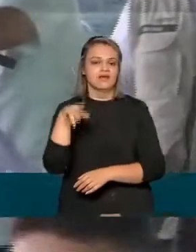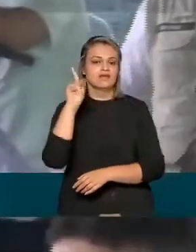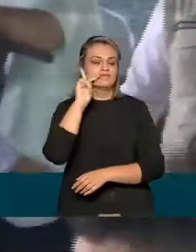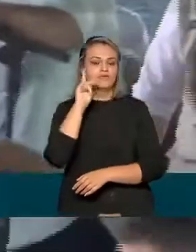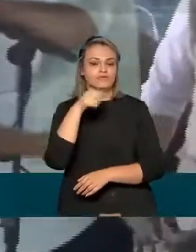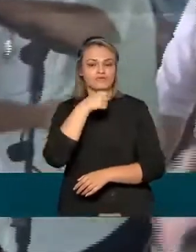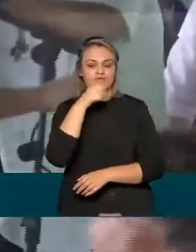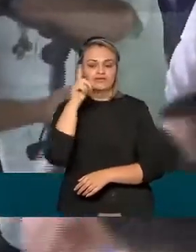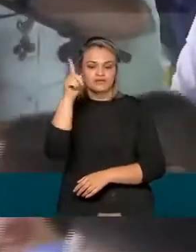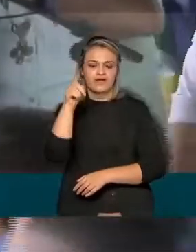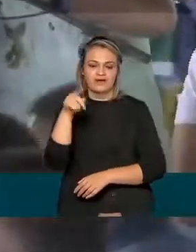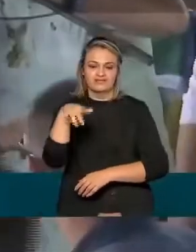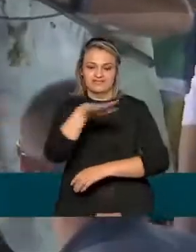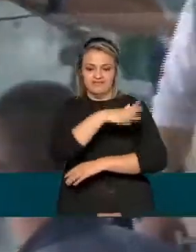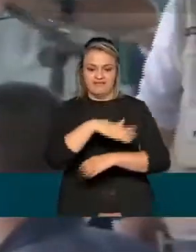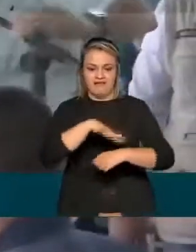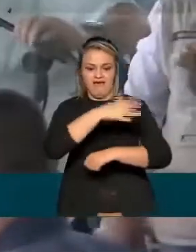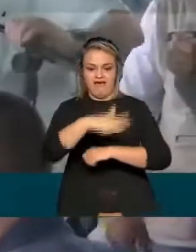distrito de Aburã.